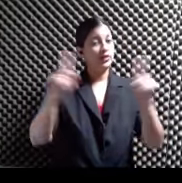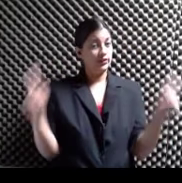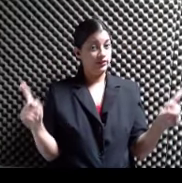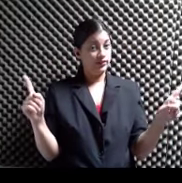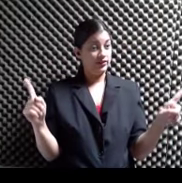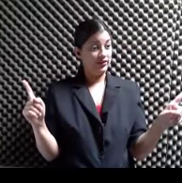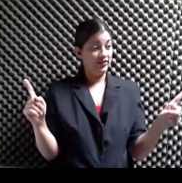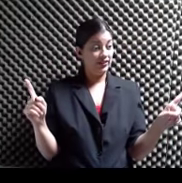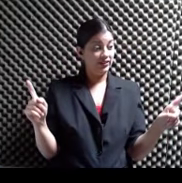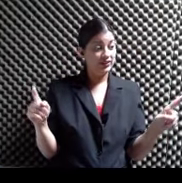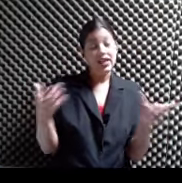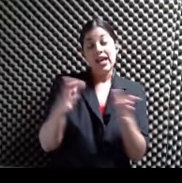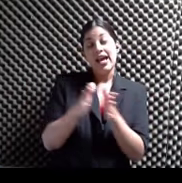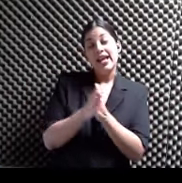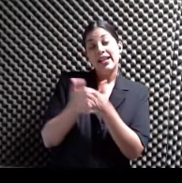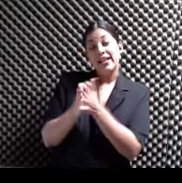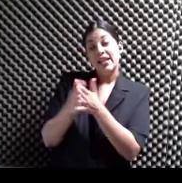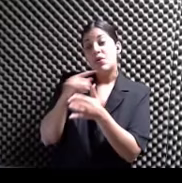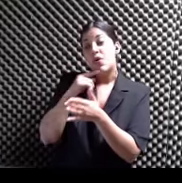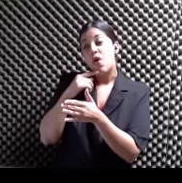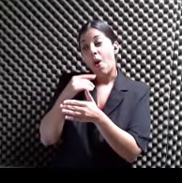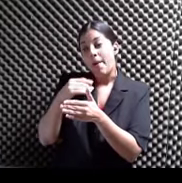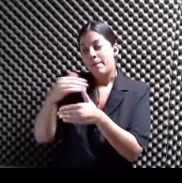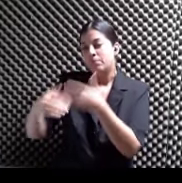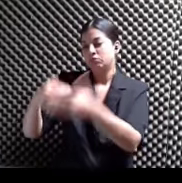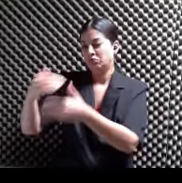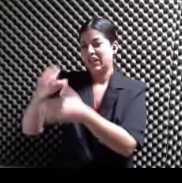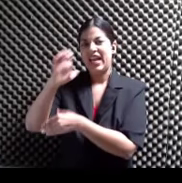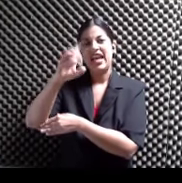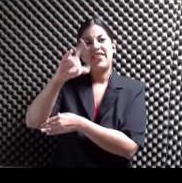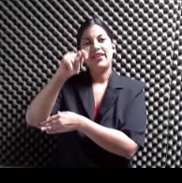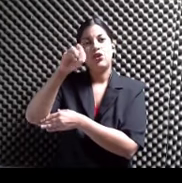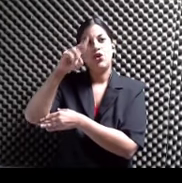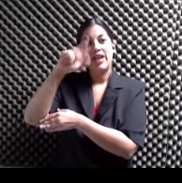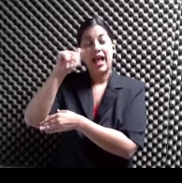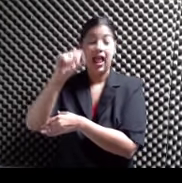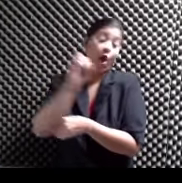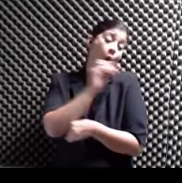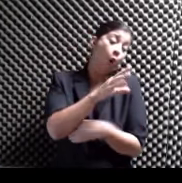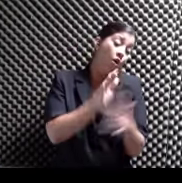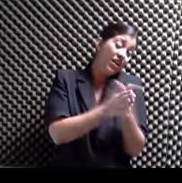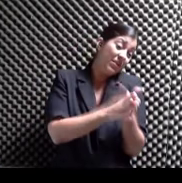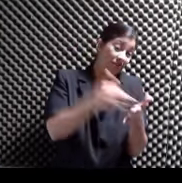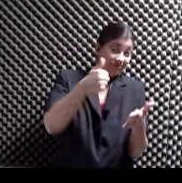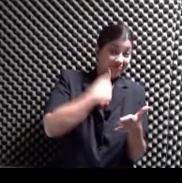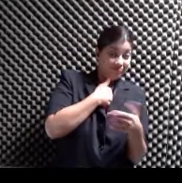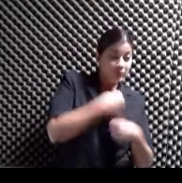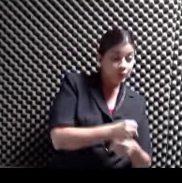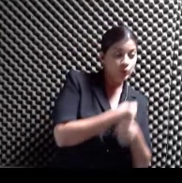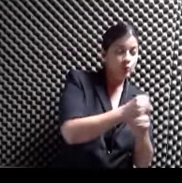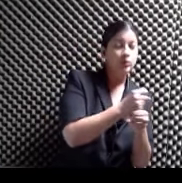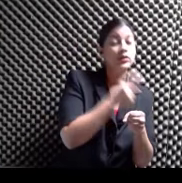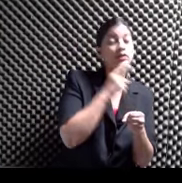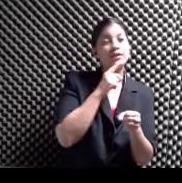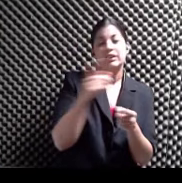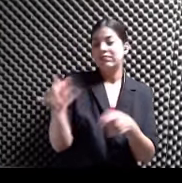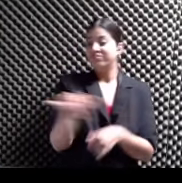Creo que los dos procesos son Para mí necesarios Igual de válidos Y también comunican Cosas diferentes